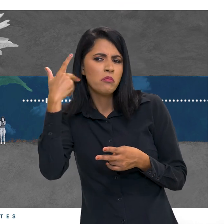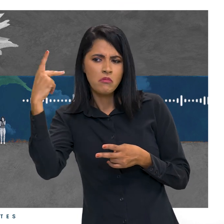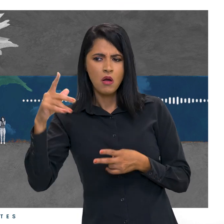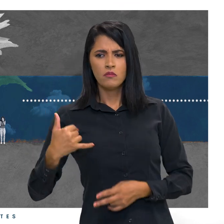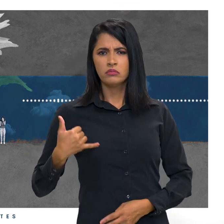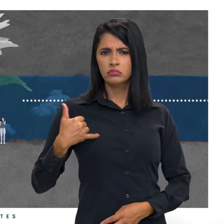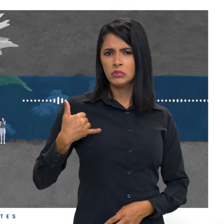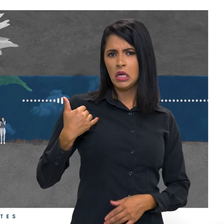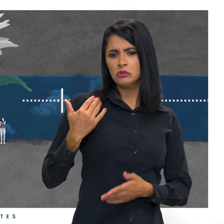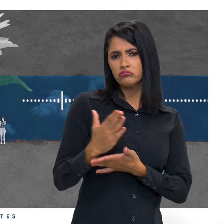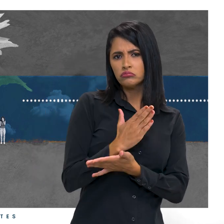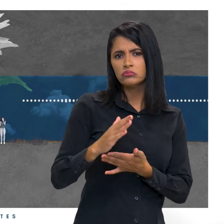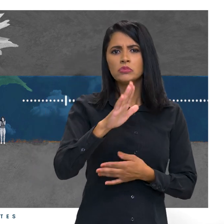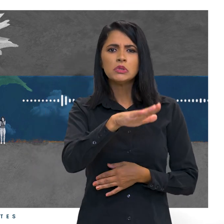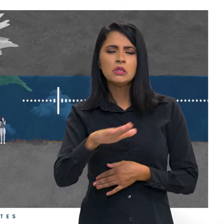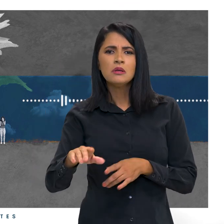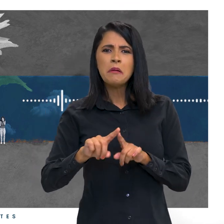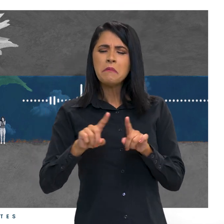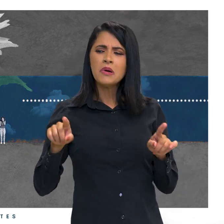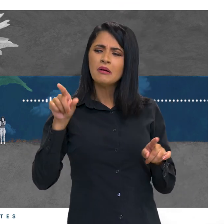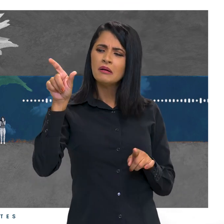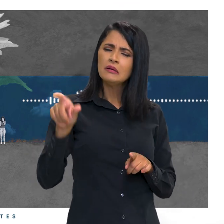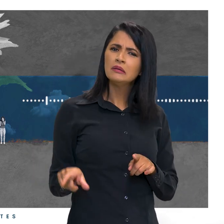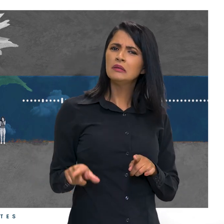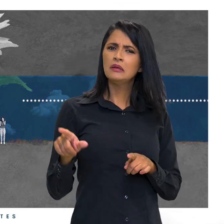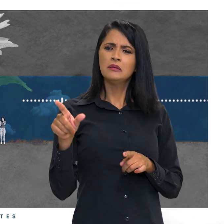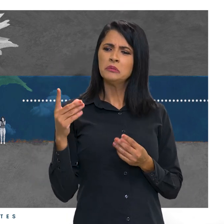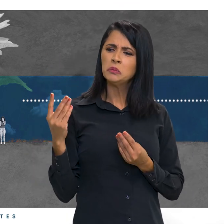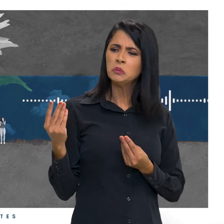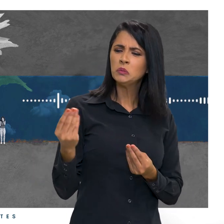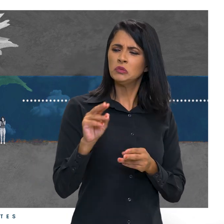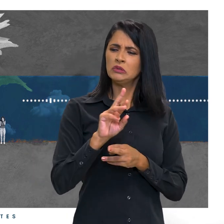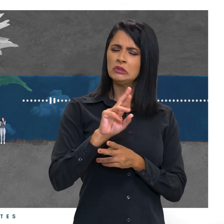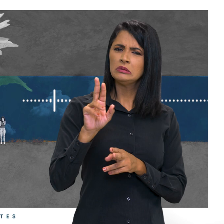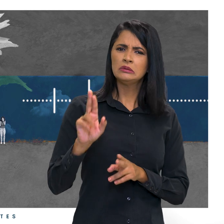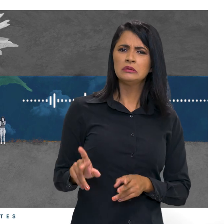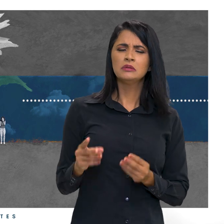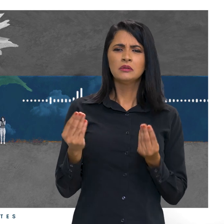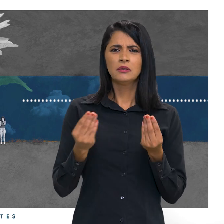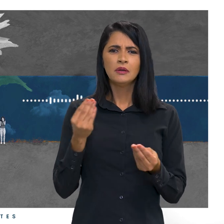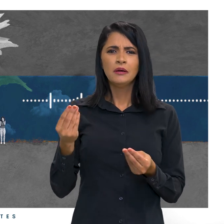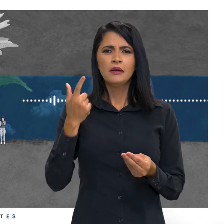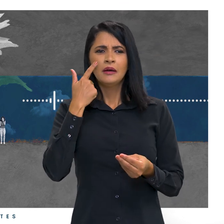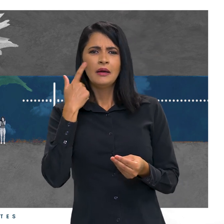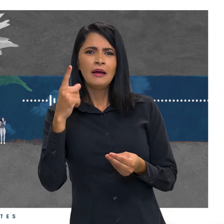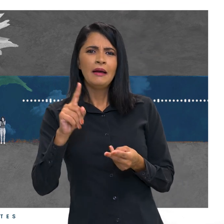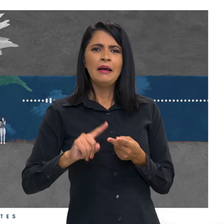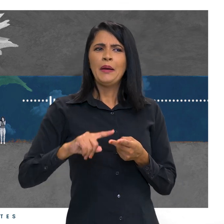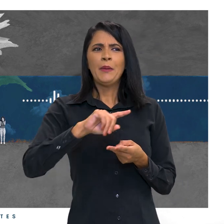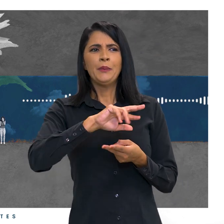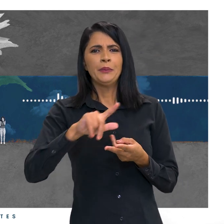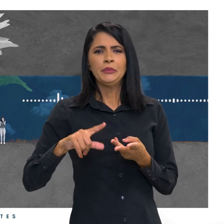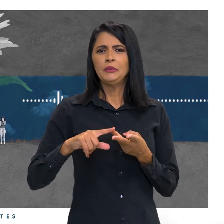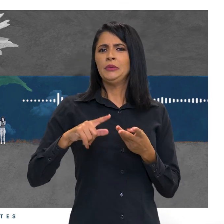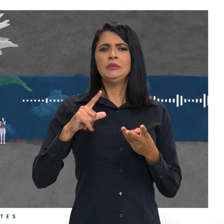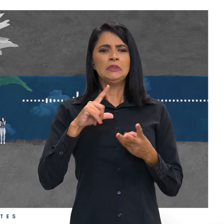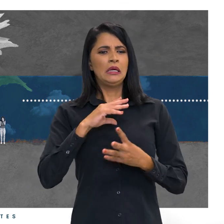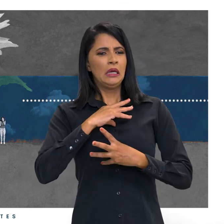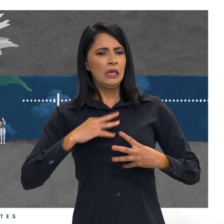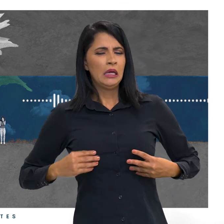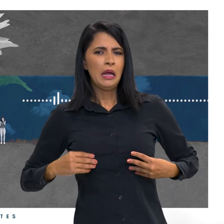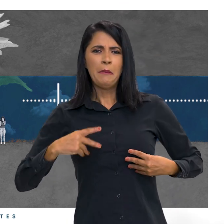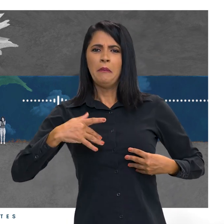em algumas crianças. Só que ele tinha muitas intercorrências. Fora otitis múltipla, as penimonias, muita coisa